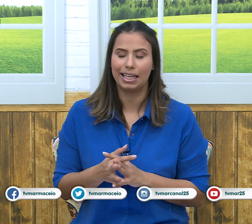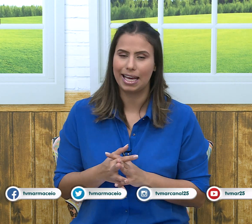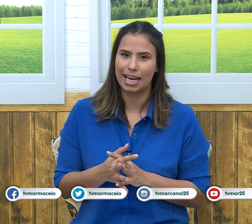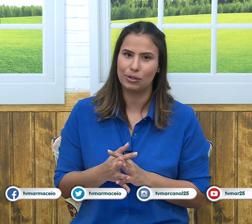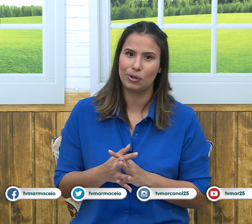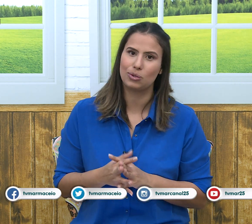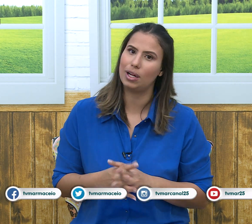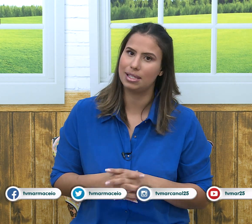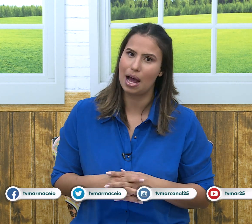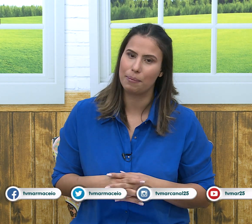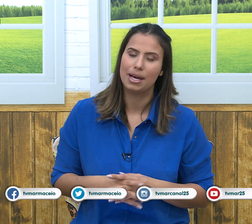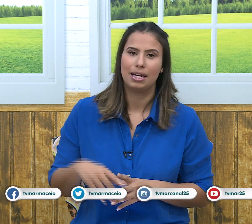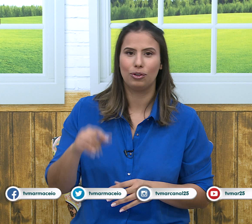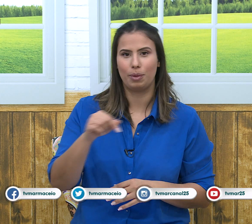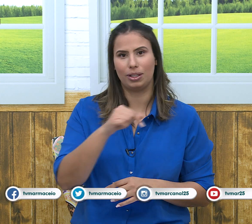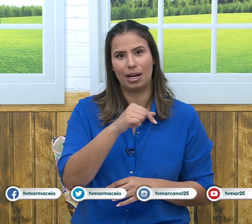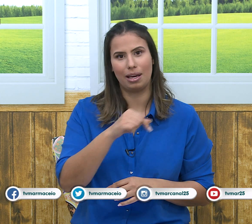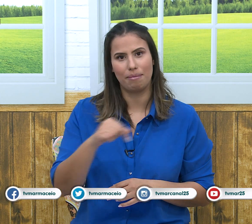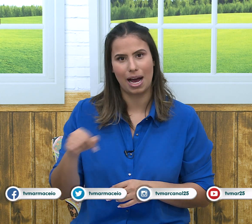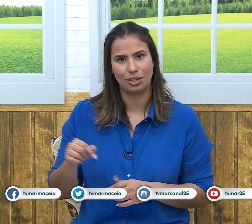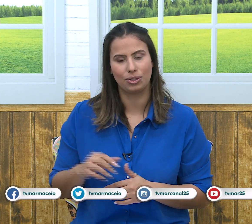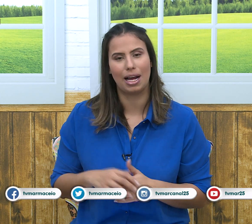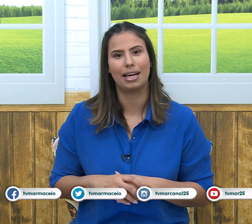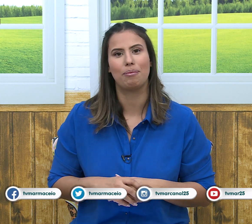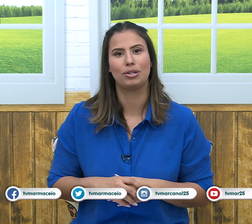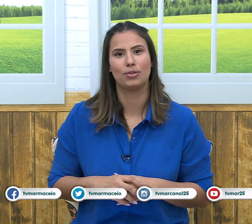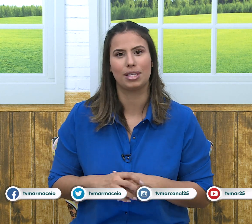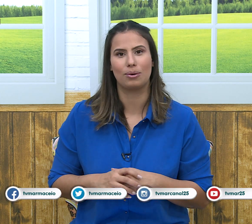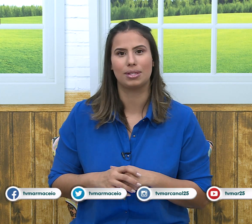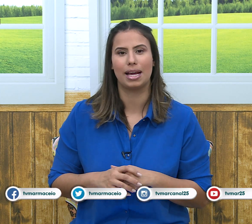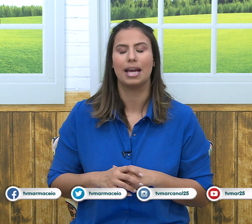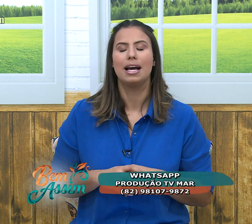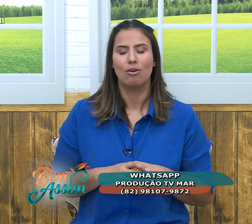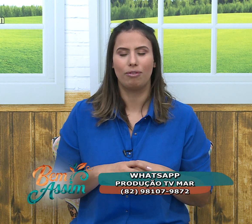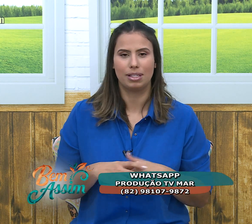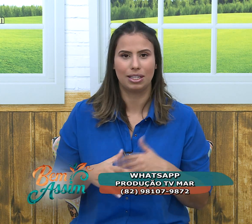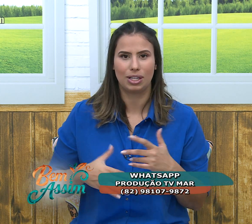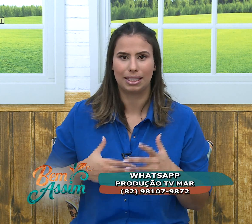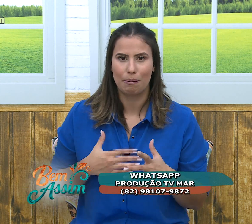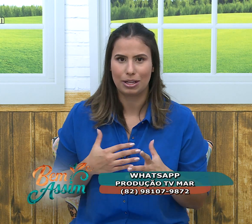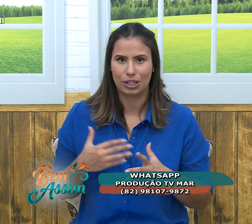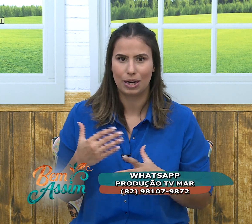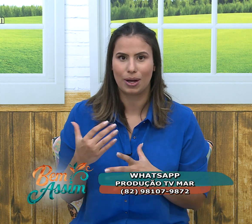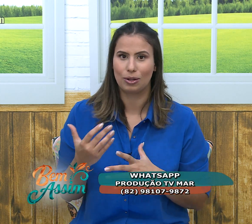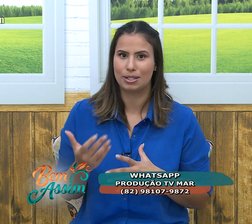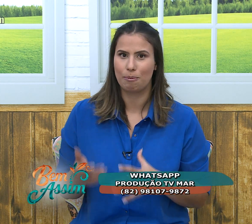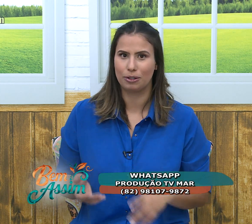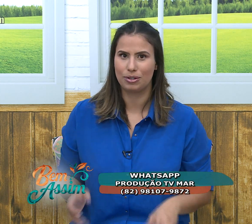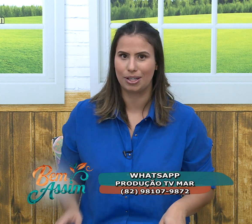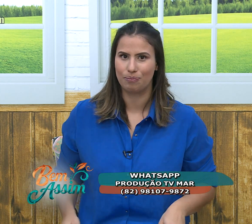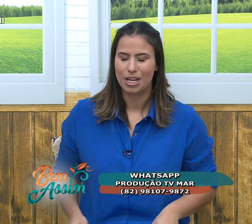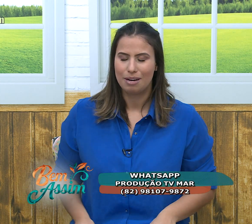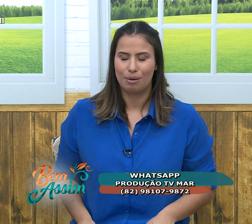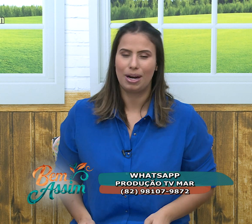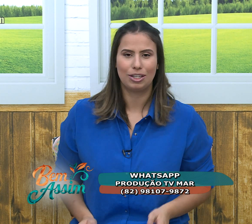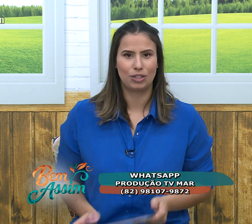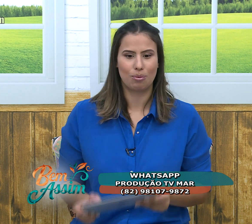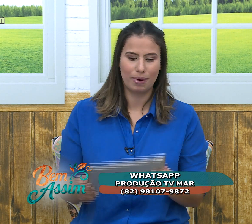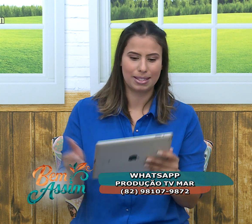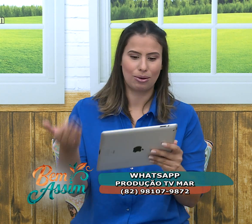tem ainda o nosso WhatsApp, que o número tá aqui embaixo, tá? Que é pra onde você consegue conversar diretamente aqui com a nossa produção. Vamos lá, gente. Vamos começar o